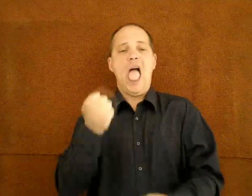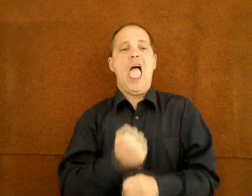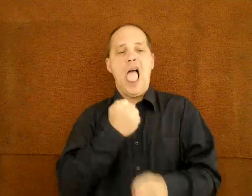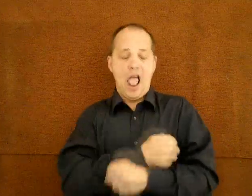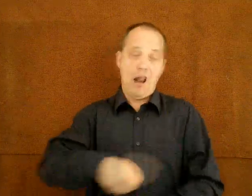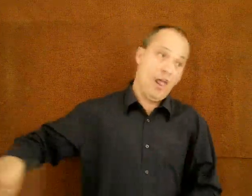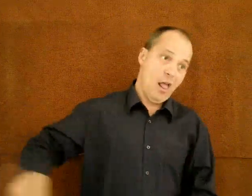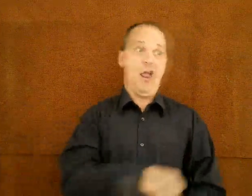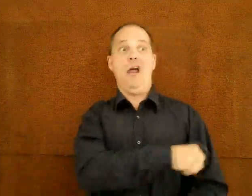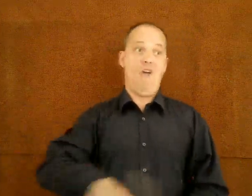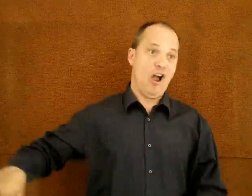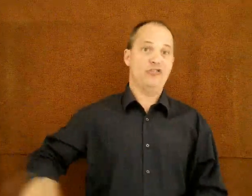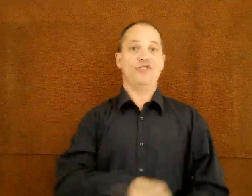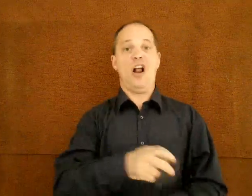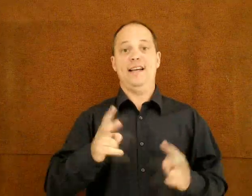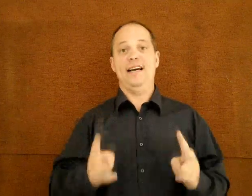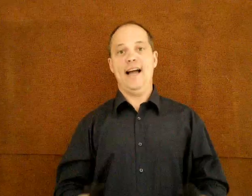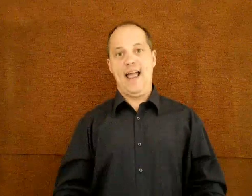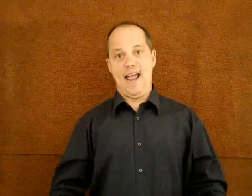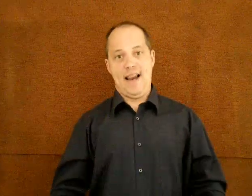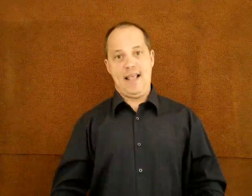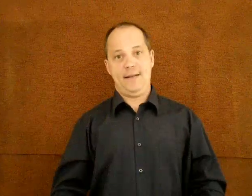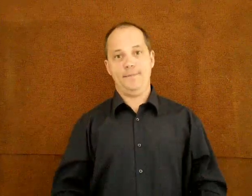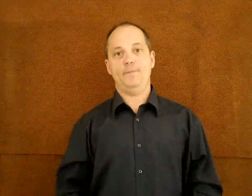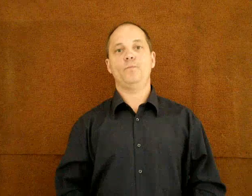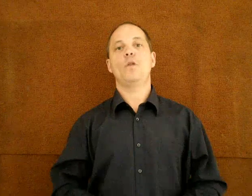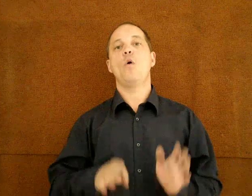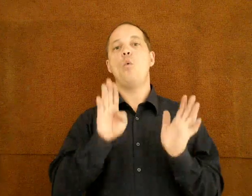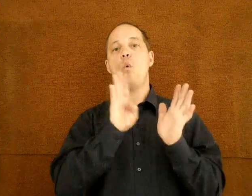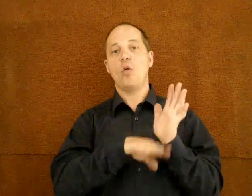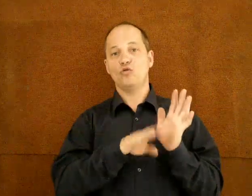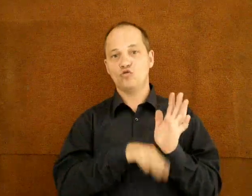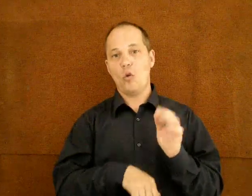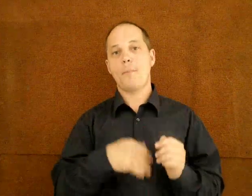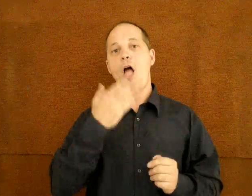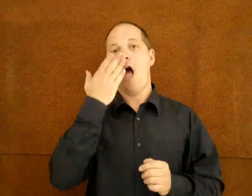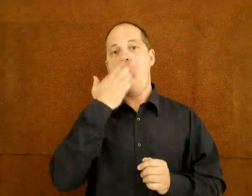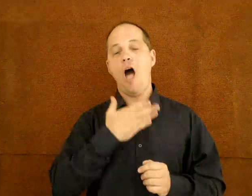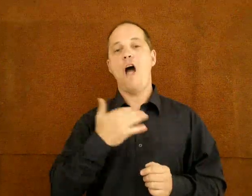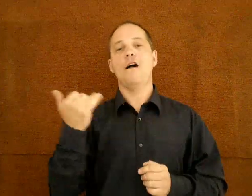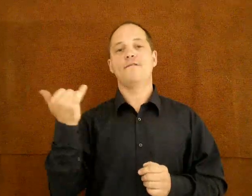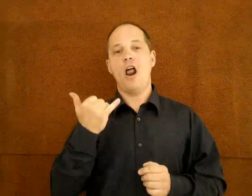csúnyán összegyűri, és sokat dolgozhatunk a vasalóval, mire rendbe hozzuk.